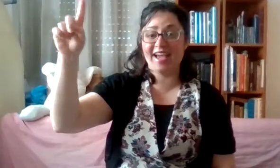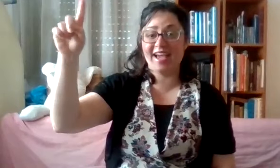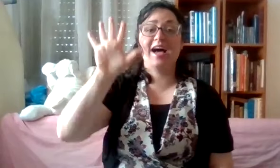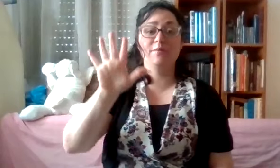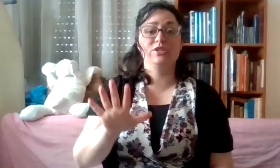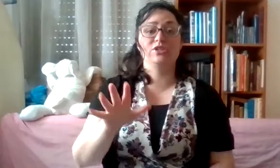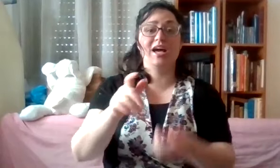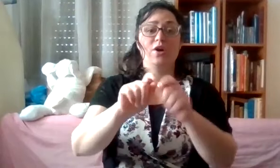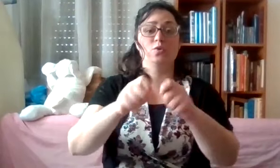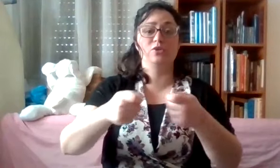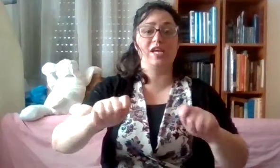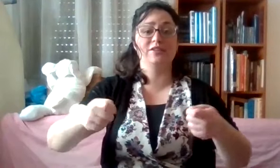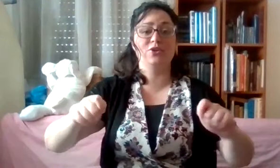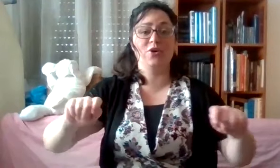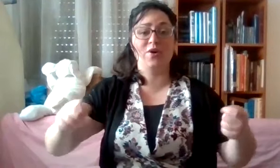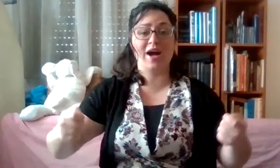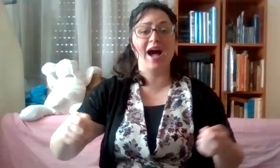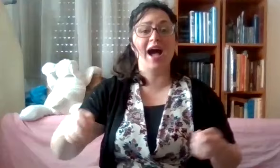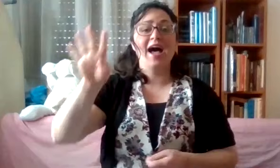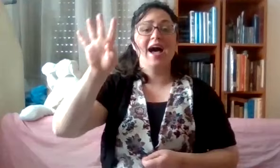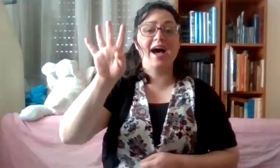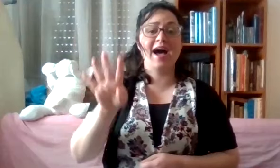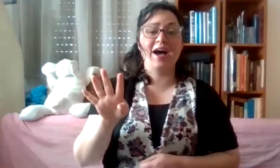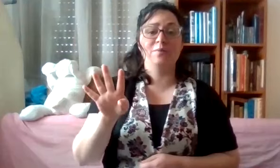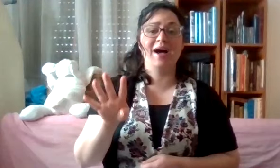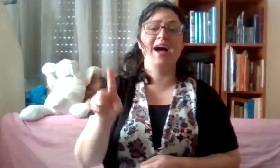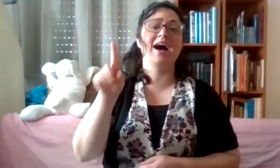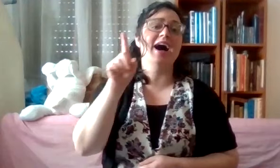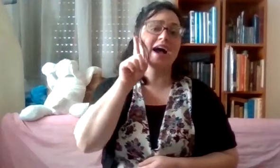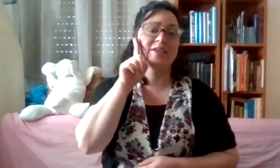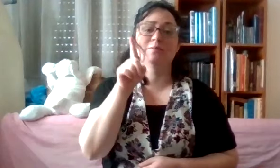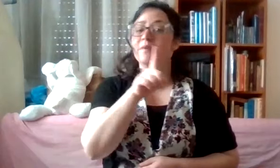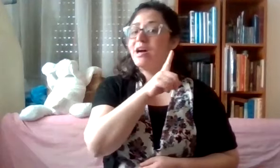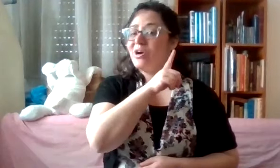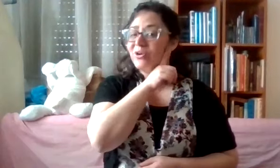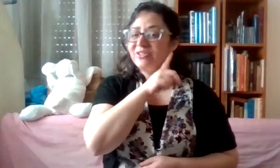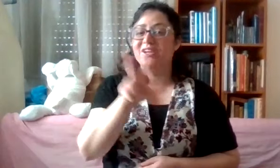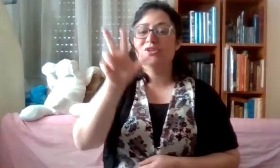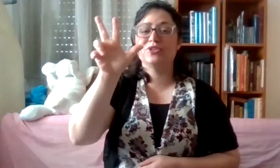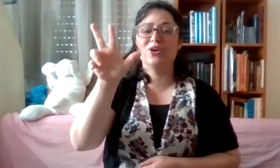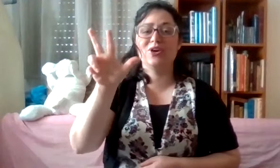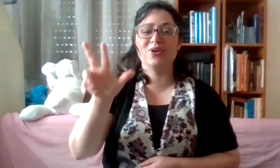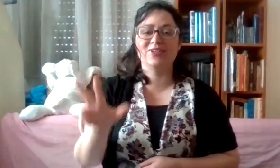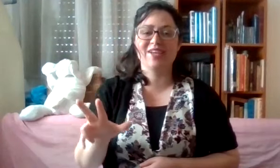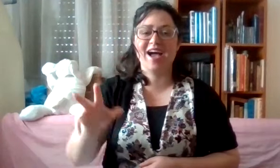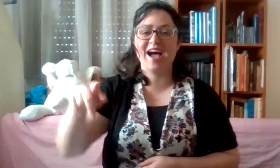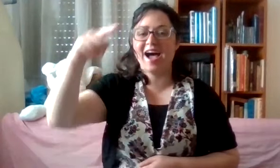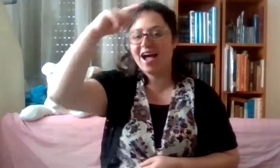חמישה חומשי תורה. ארבע אמהות. שלושה